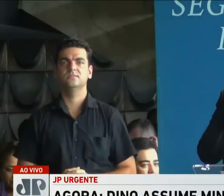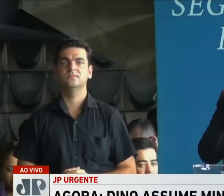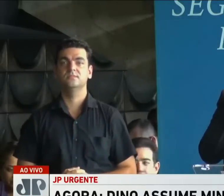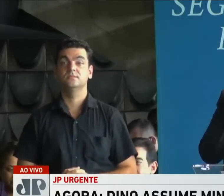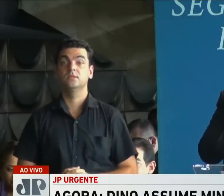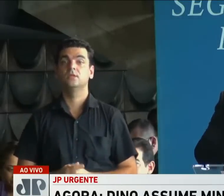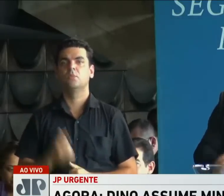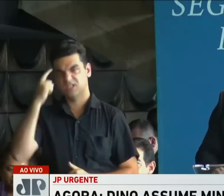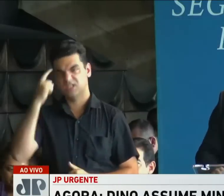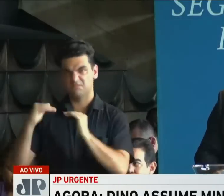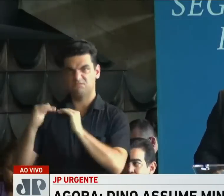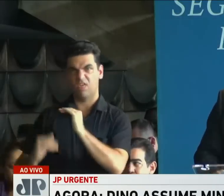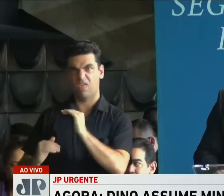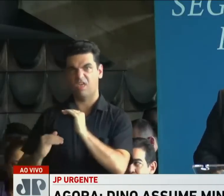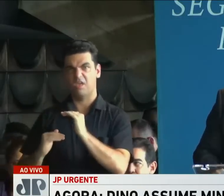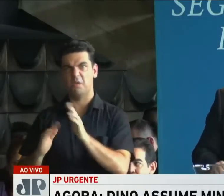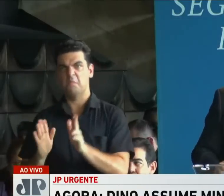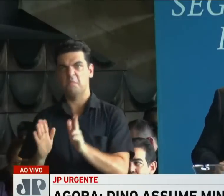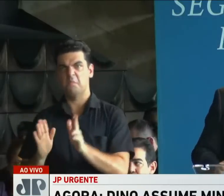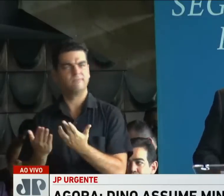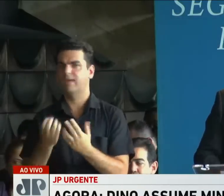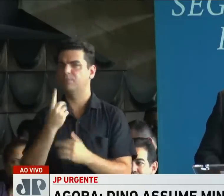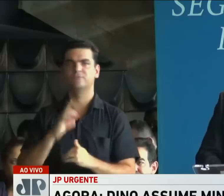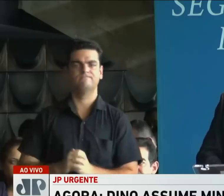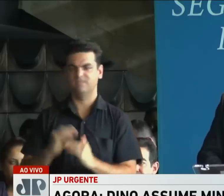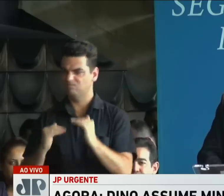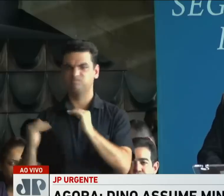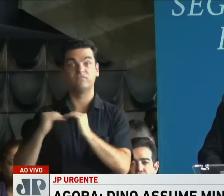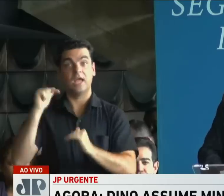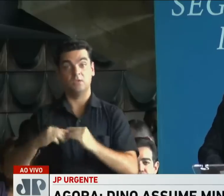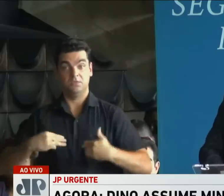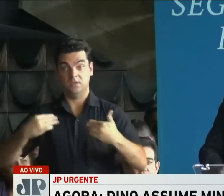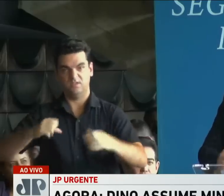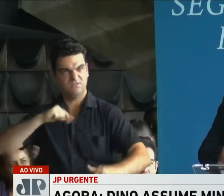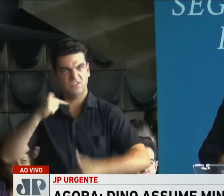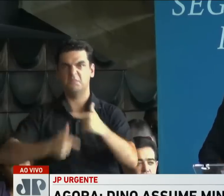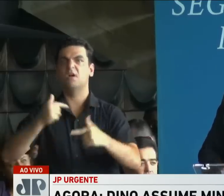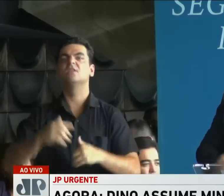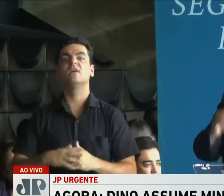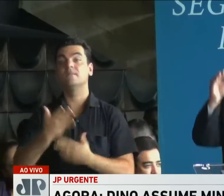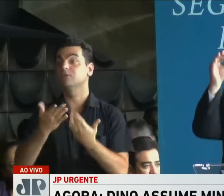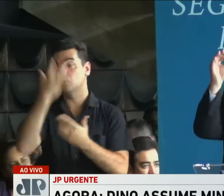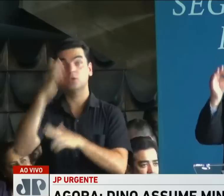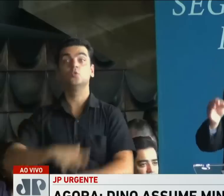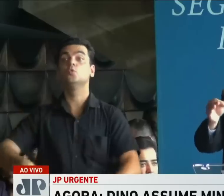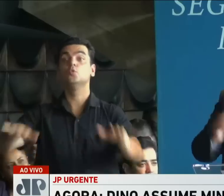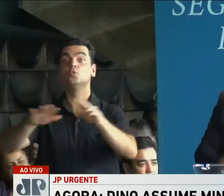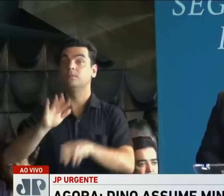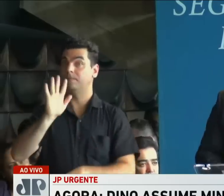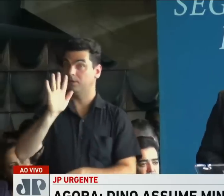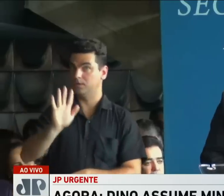eixo, combate as desigualdades. O Ministério da Justiça e Segurança Pública é de todos e todas, mas é,